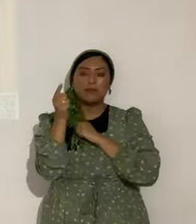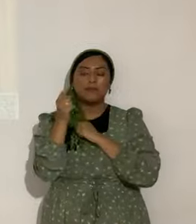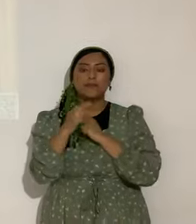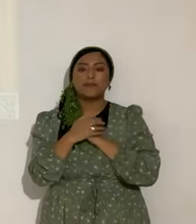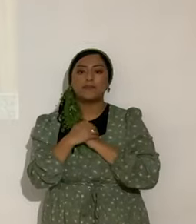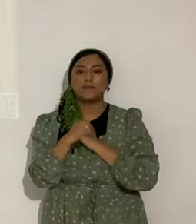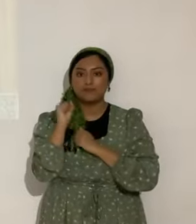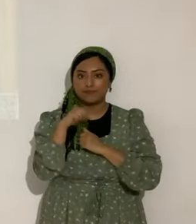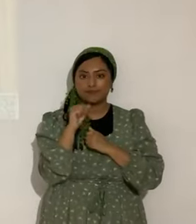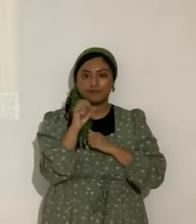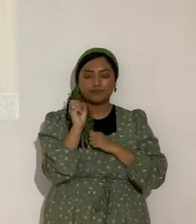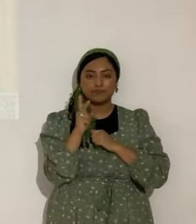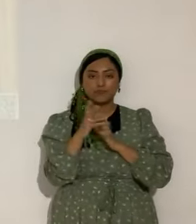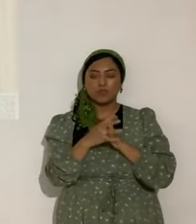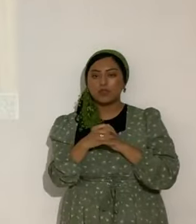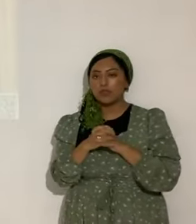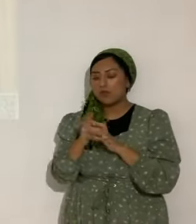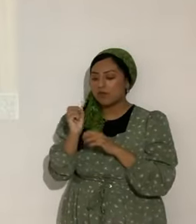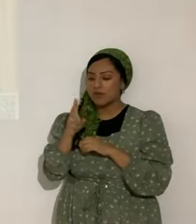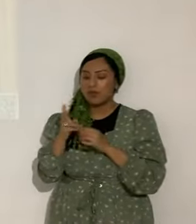¿De acuerdo? Bueno. Ahora.